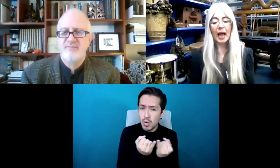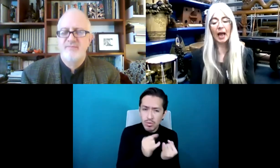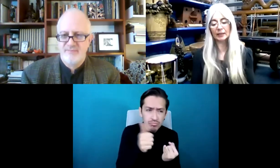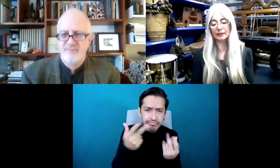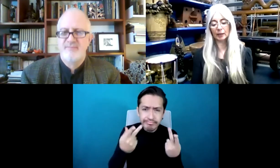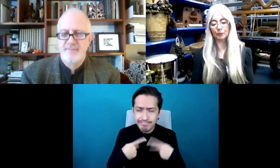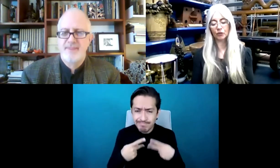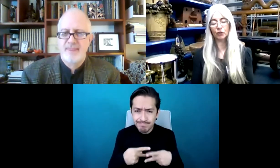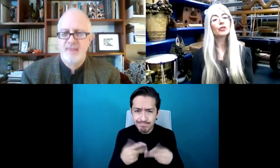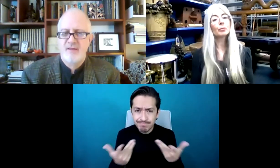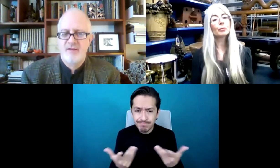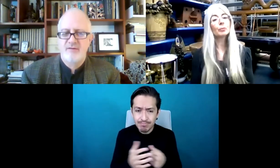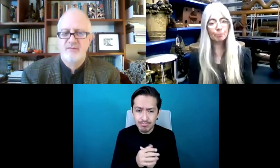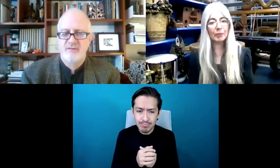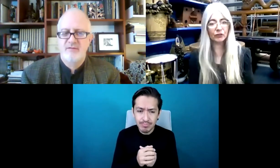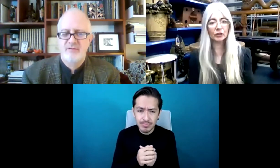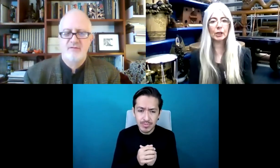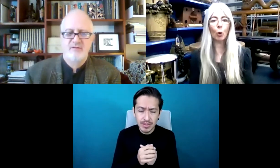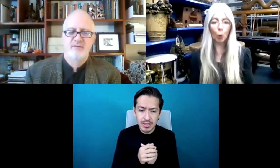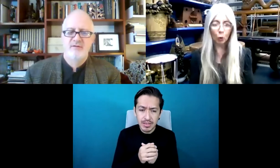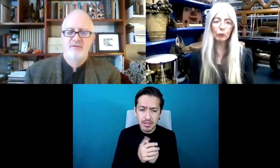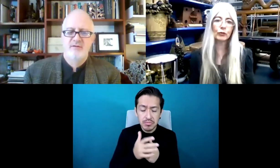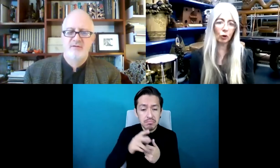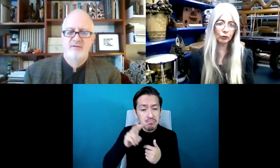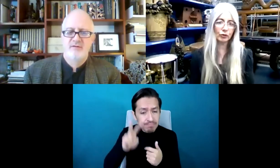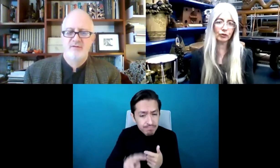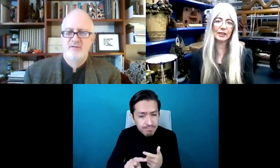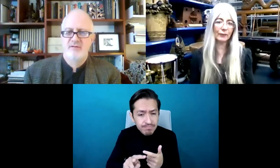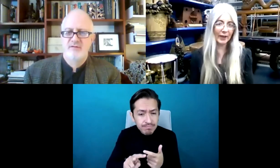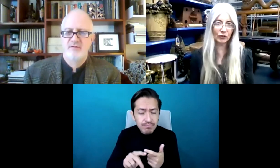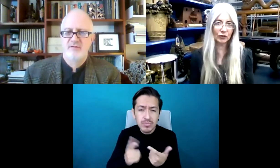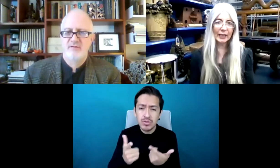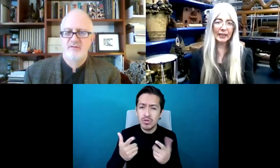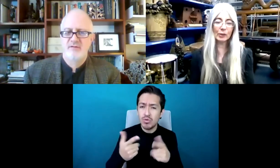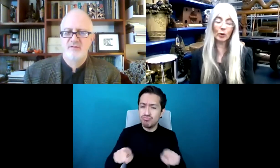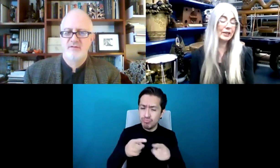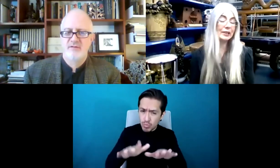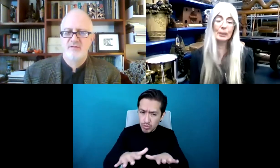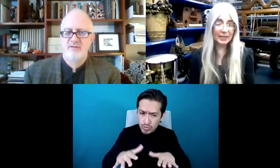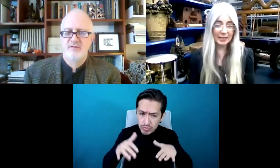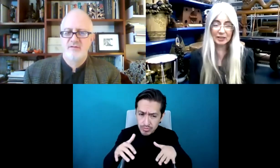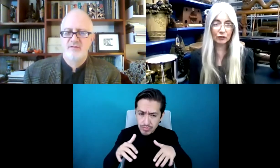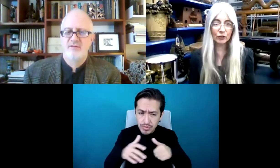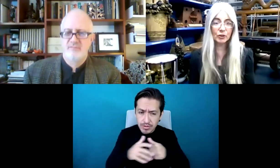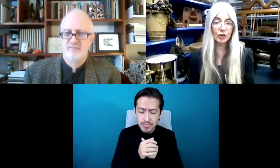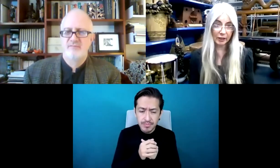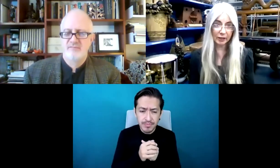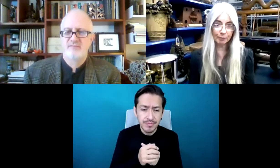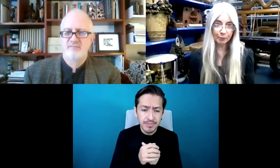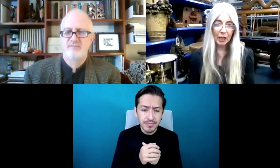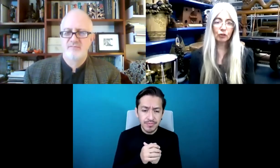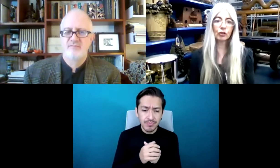industrias a lo largo del mundo. Y desde marzo básicamente todos los conciertos y eventos